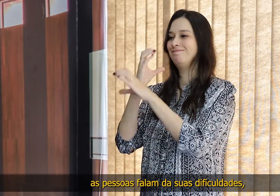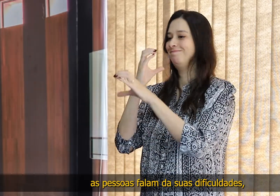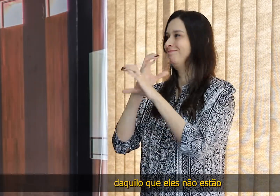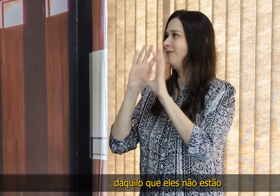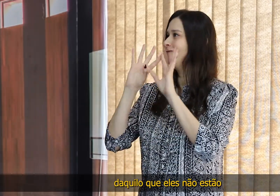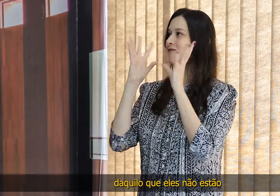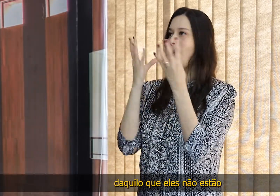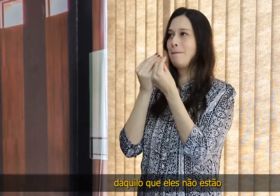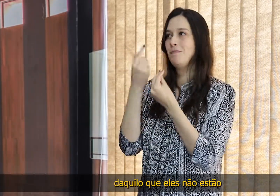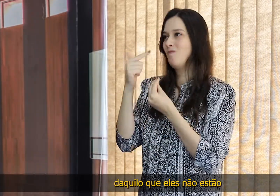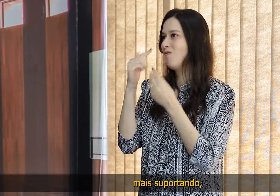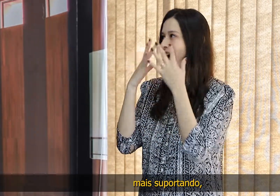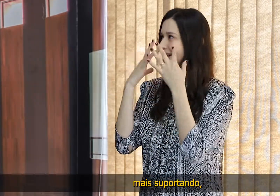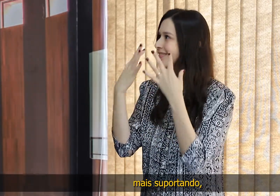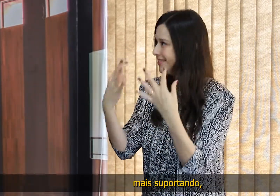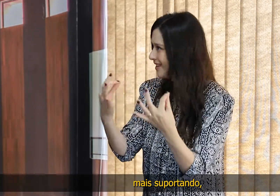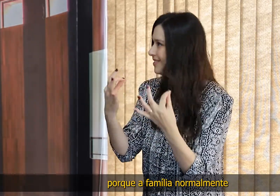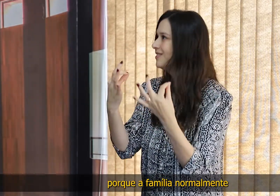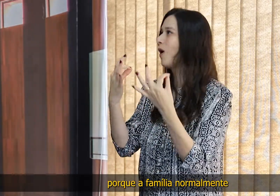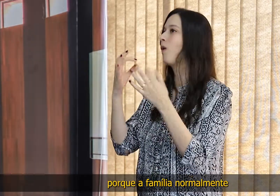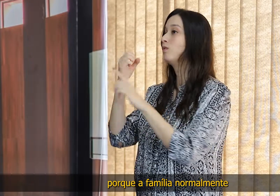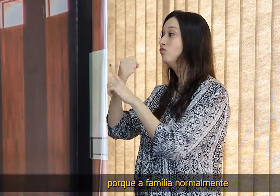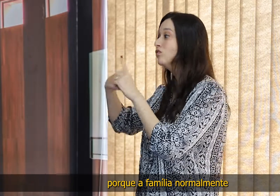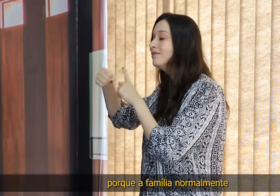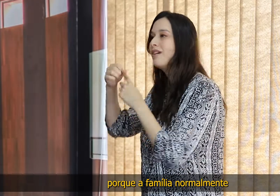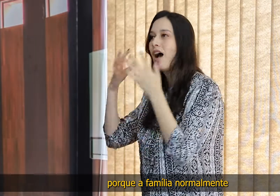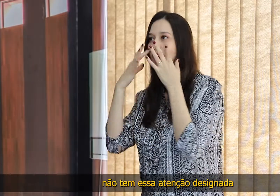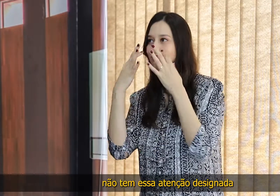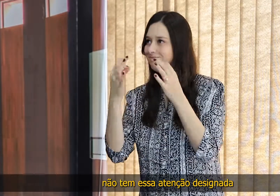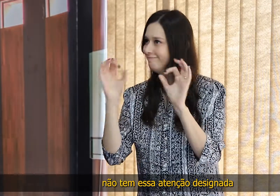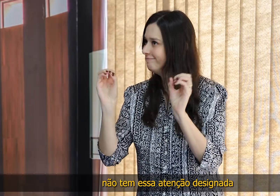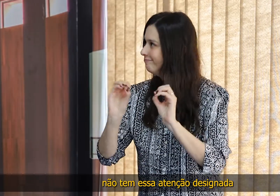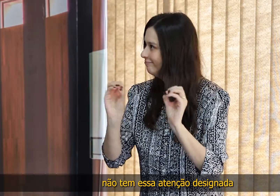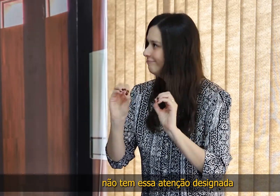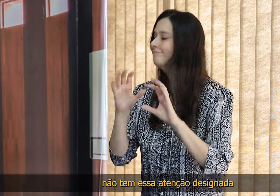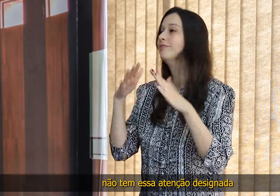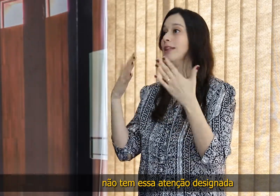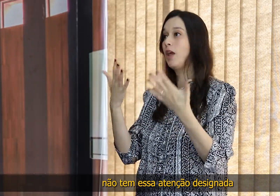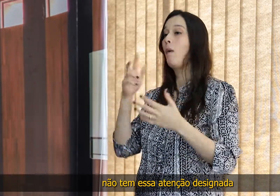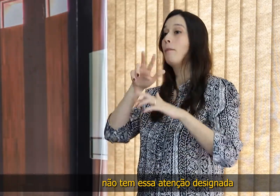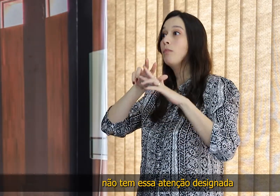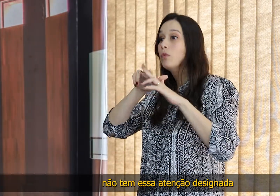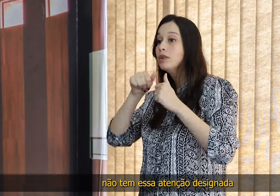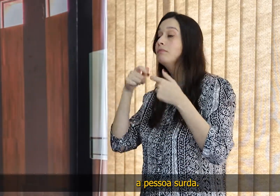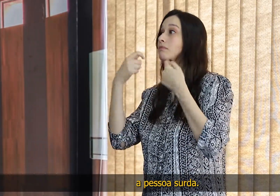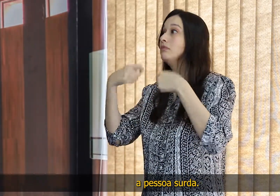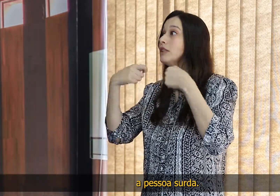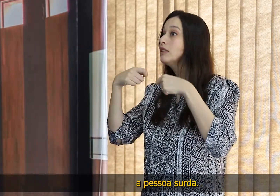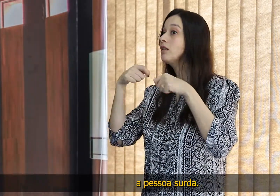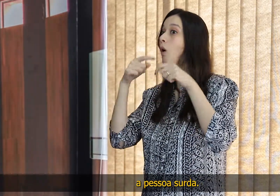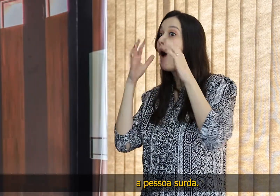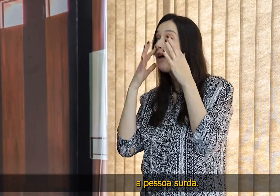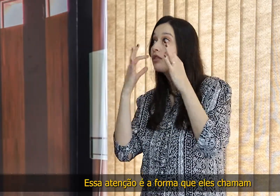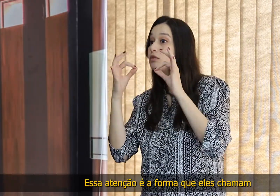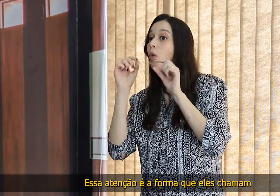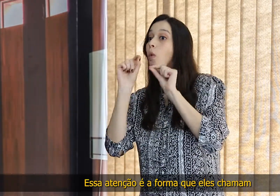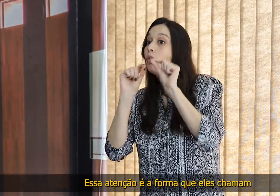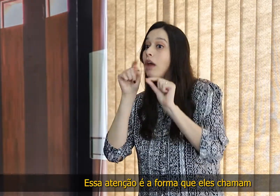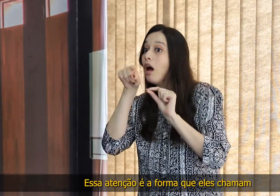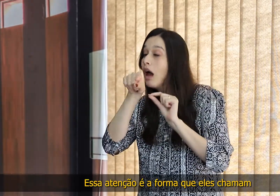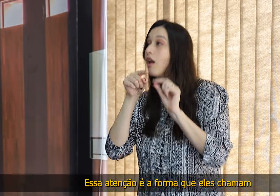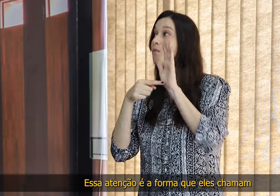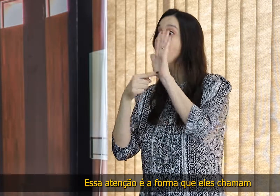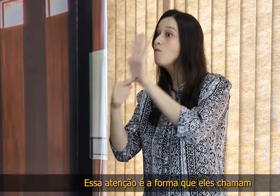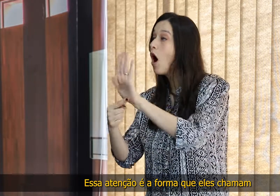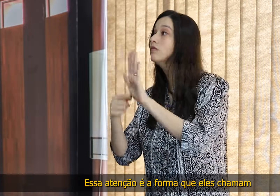suas dificuldades, daquilo que eles não estão mais suportando, porque a família normalmente não tem essa atenção designada à pessoa surda. Essa